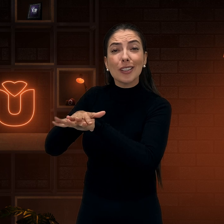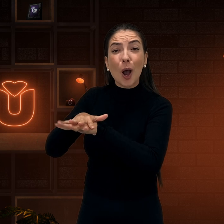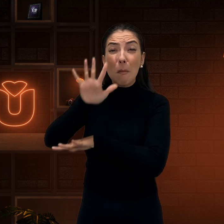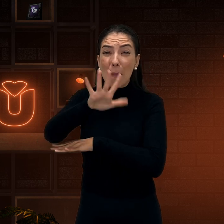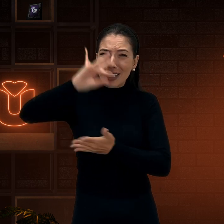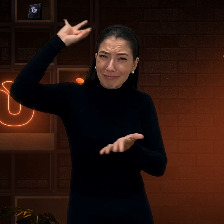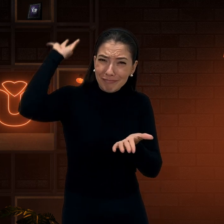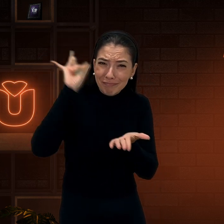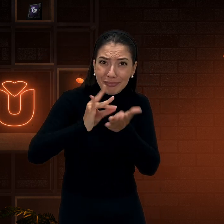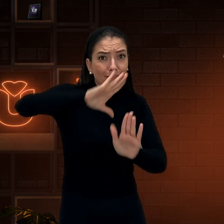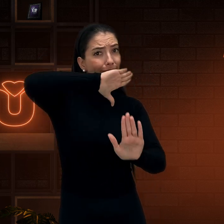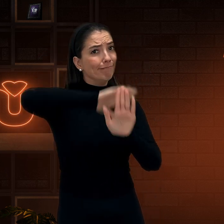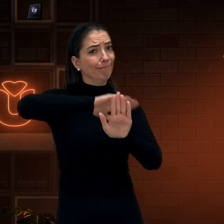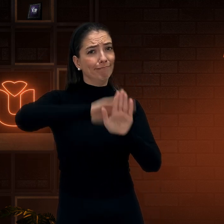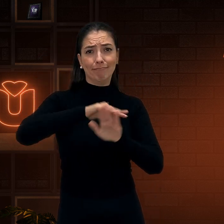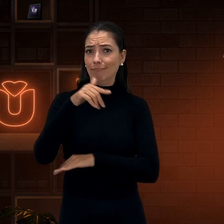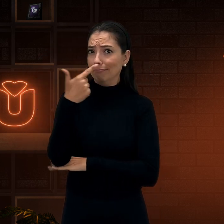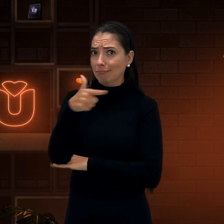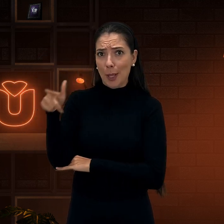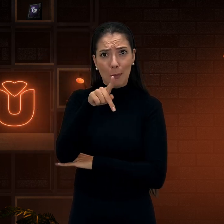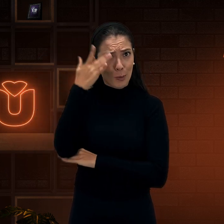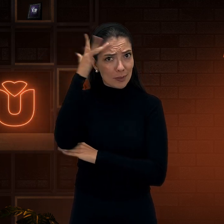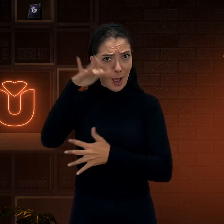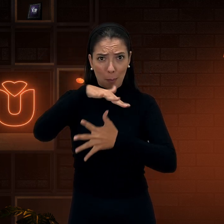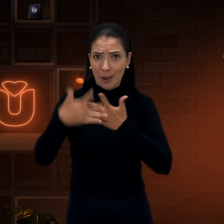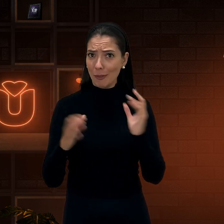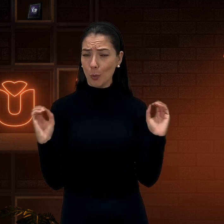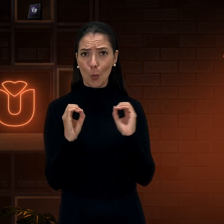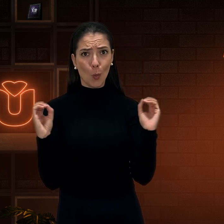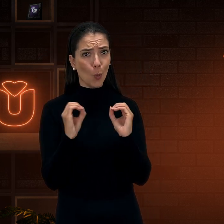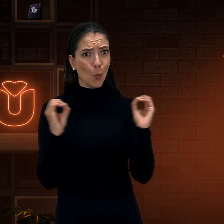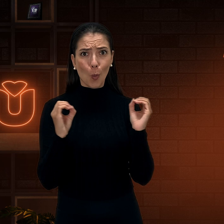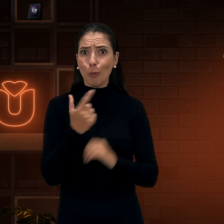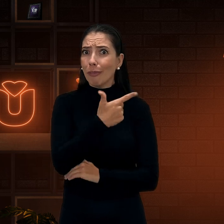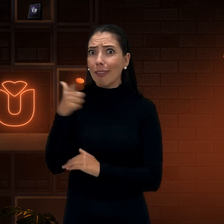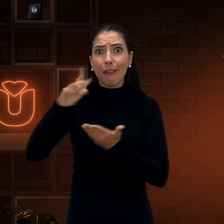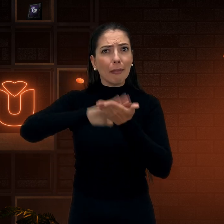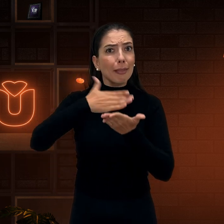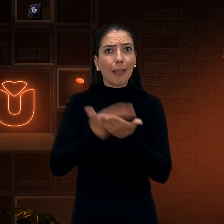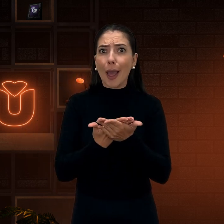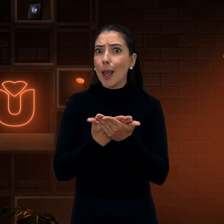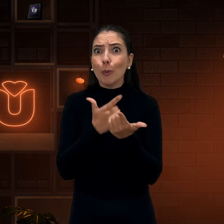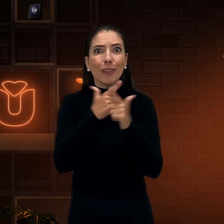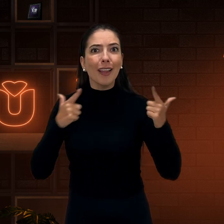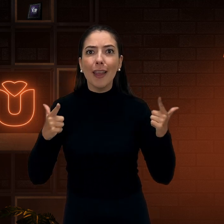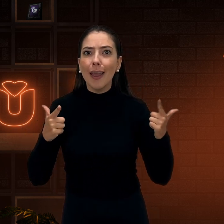sinais. Mas isso é verdade? Não, é só discurso. Não tem língua de sinais absolutamente nada. Falta